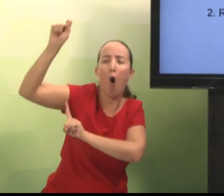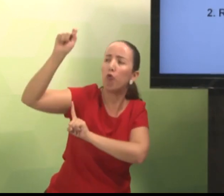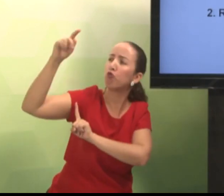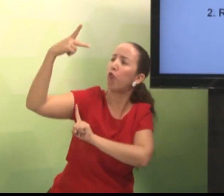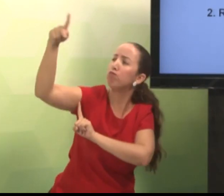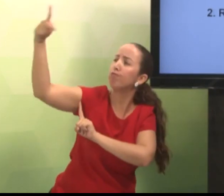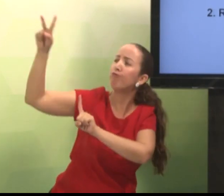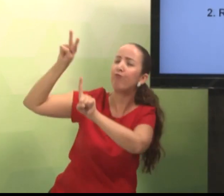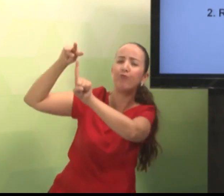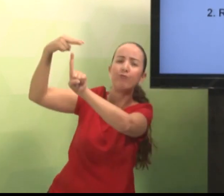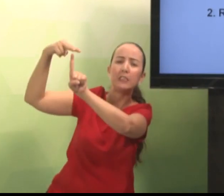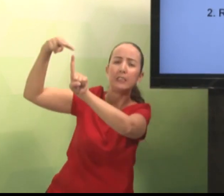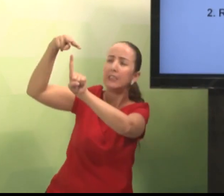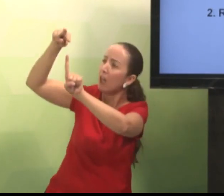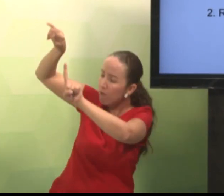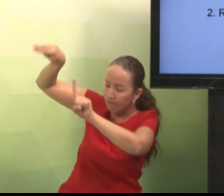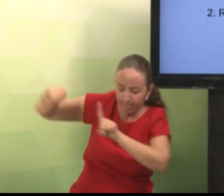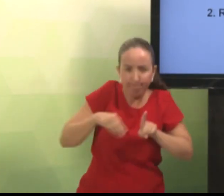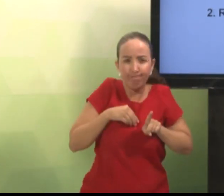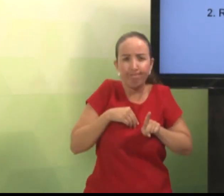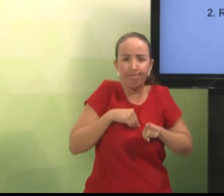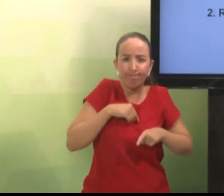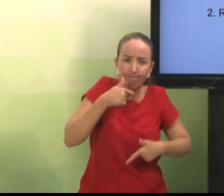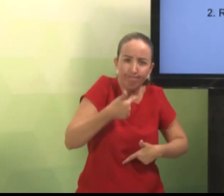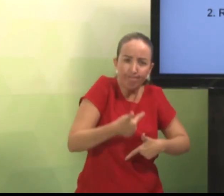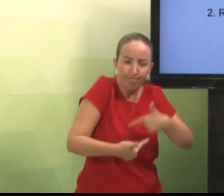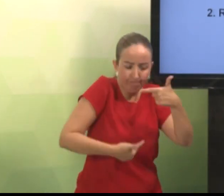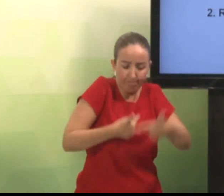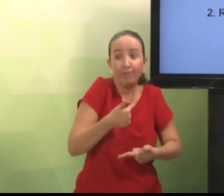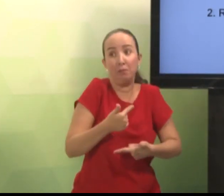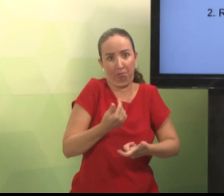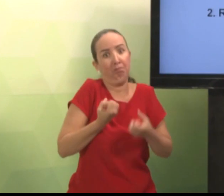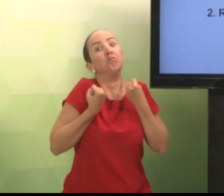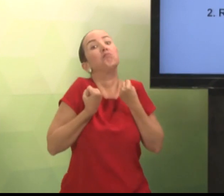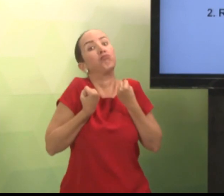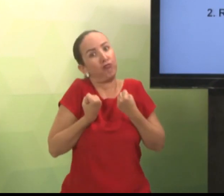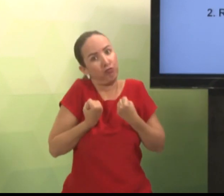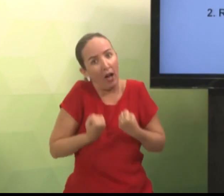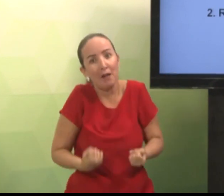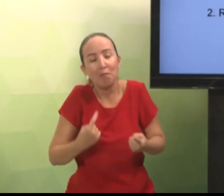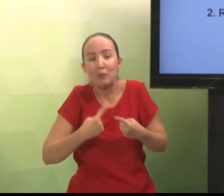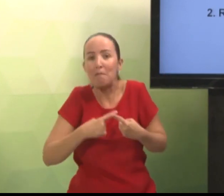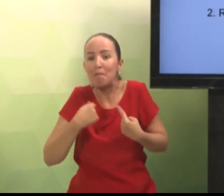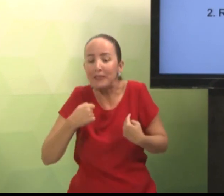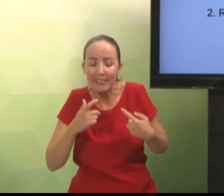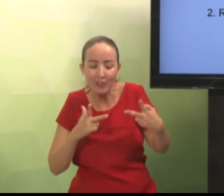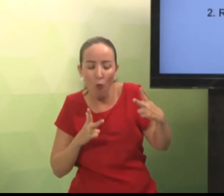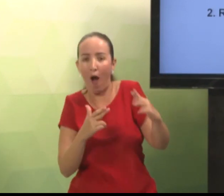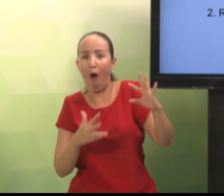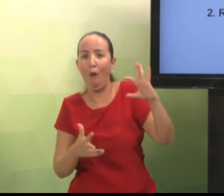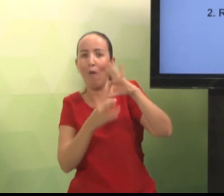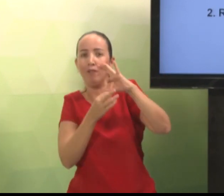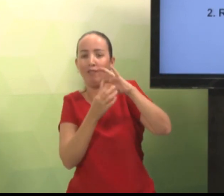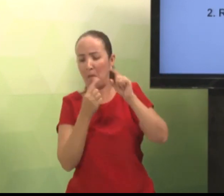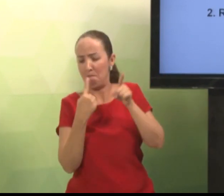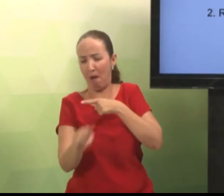leituras. Utilizar autores. Perspectivas no seu trabalho. Então, isso é um trabalho